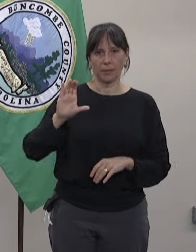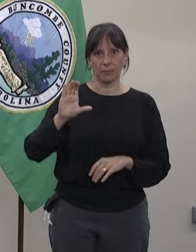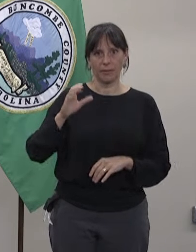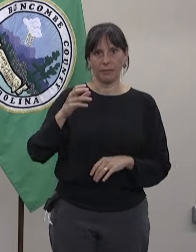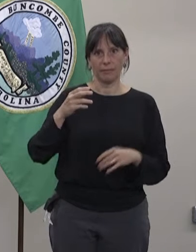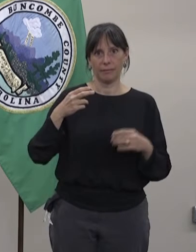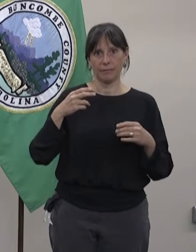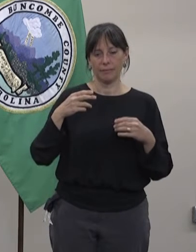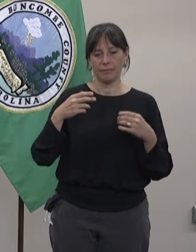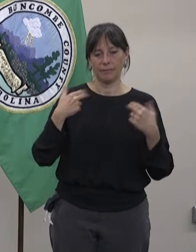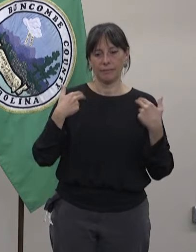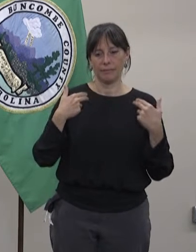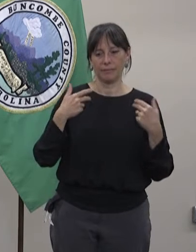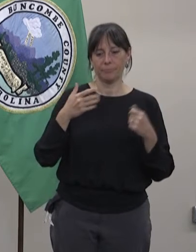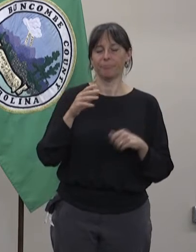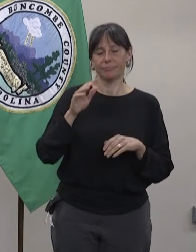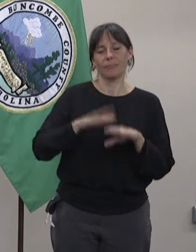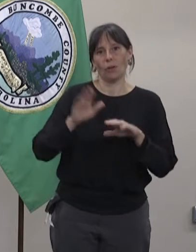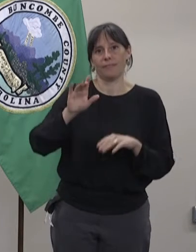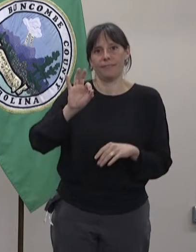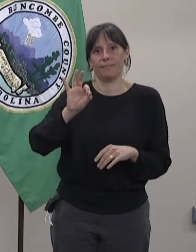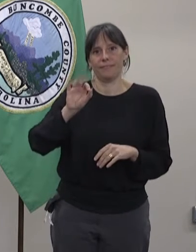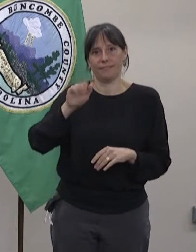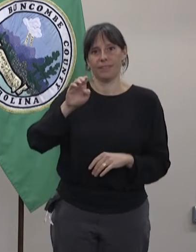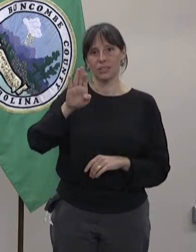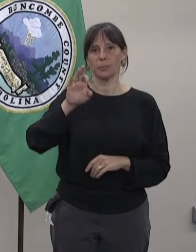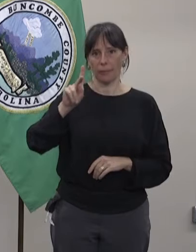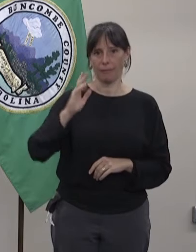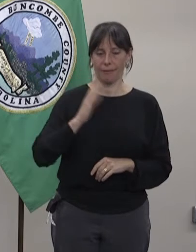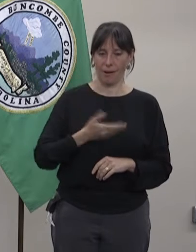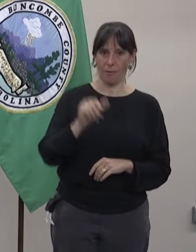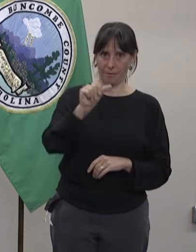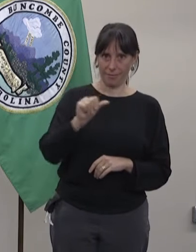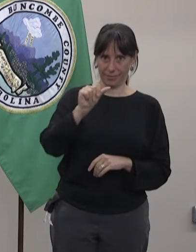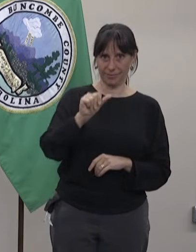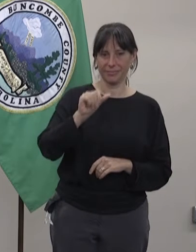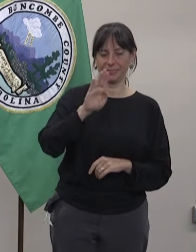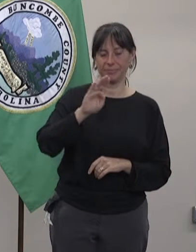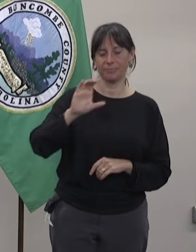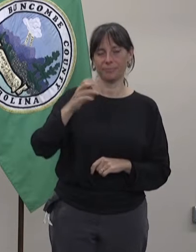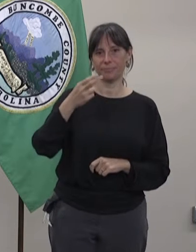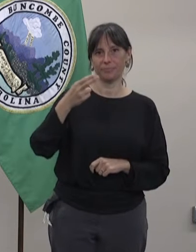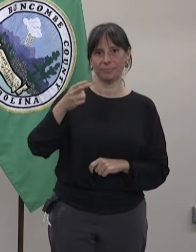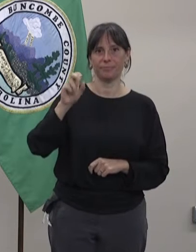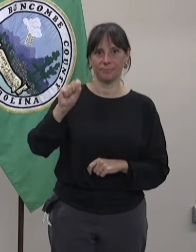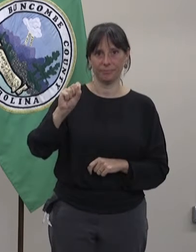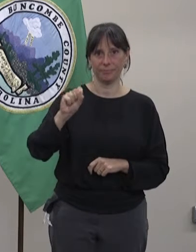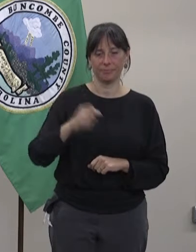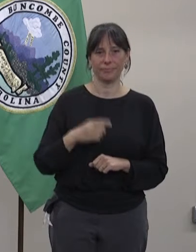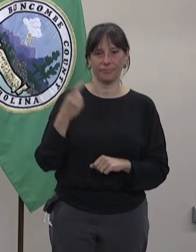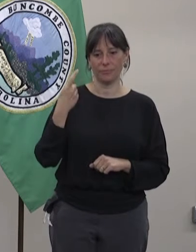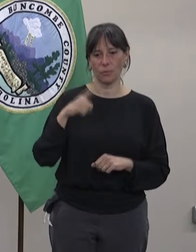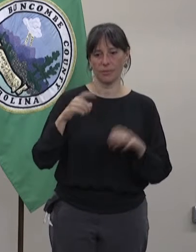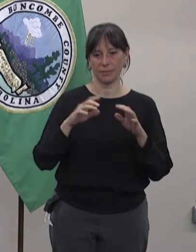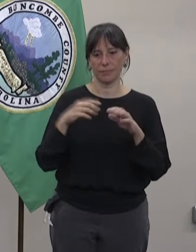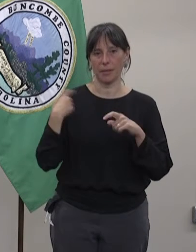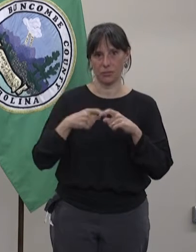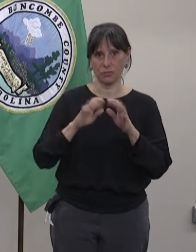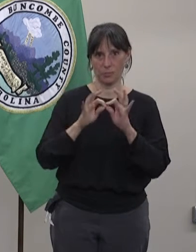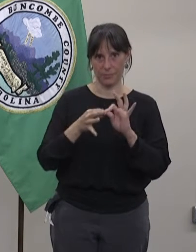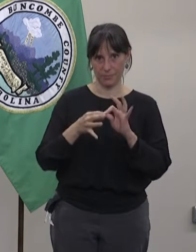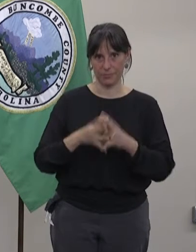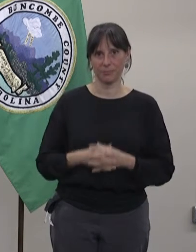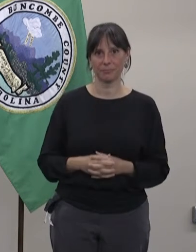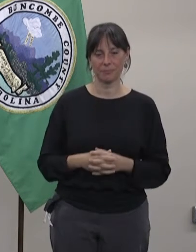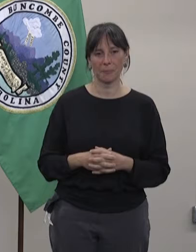disponible en la página de Facebook de los servicios humanos y de salud del condado de Ponkom se puede encontrar